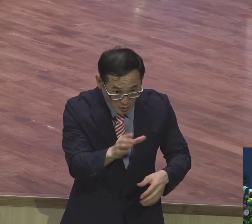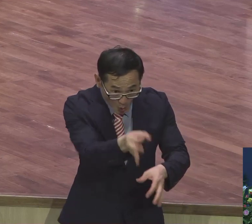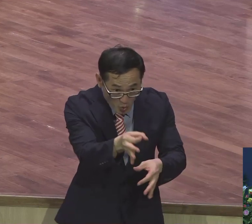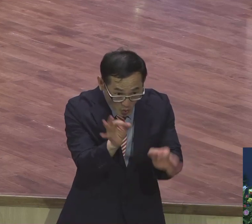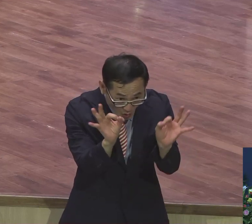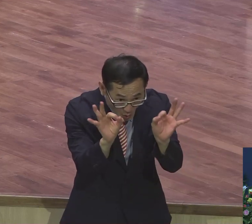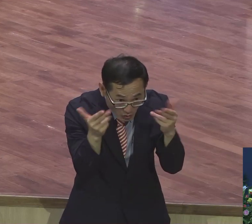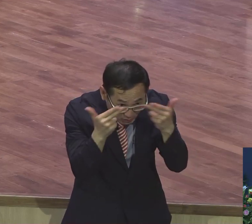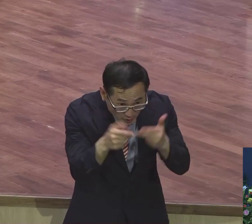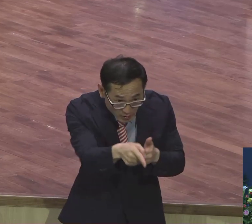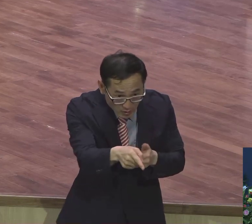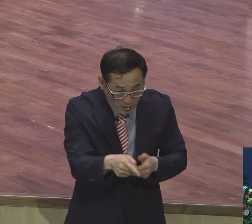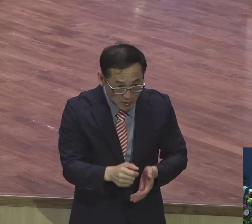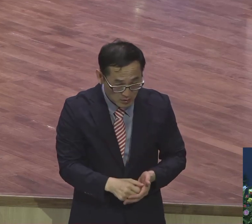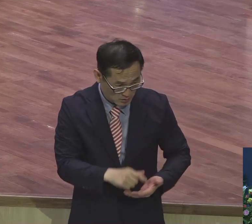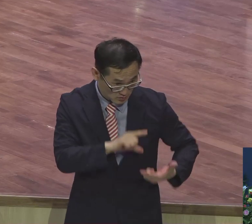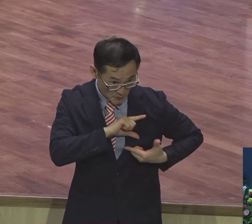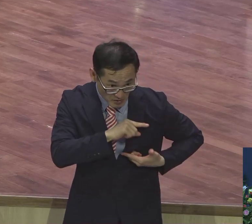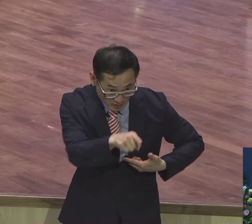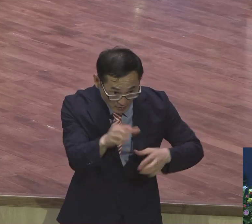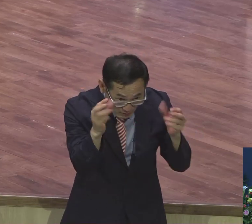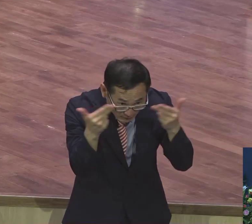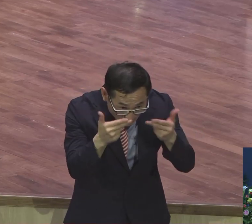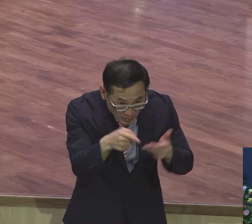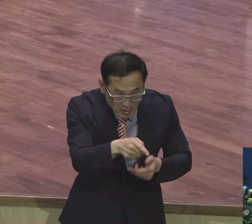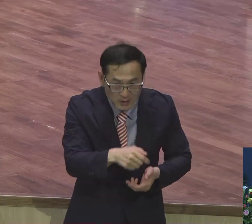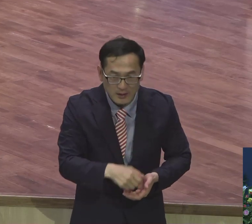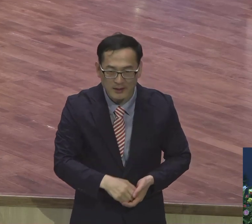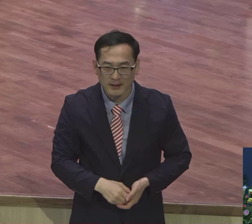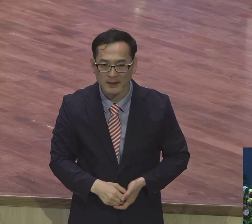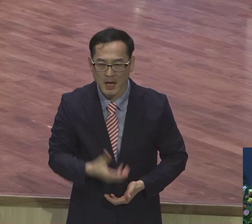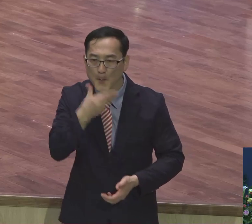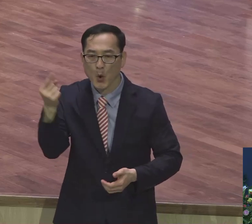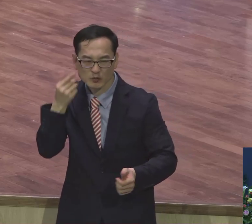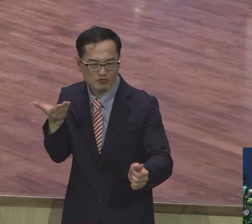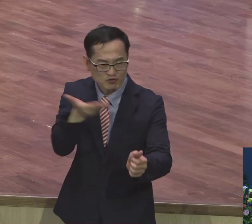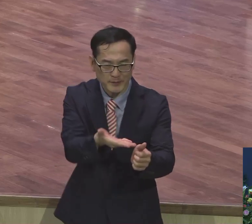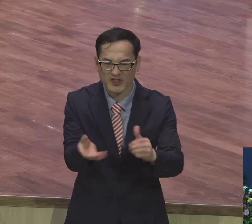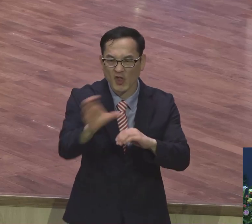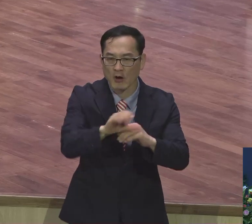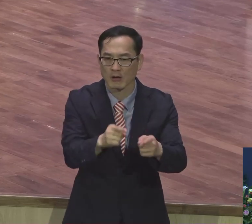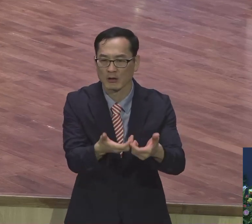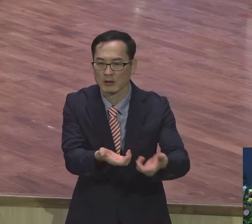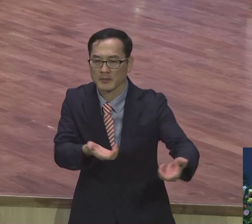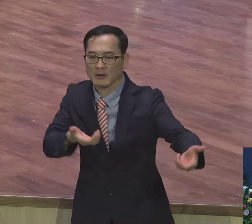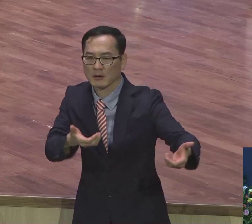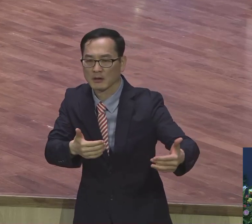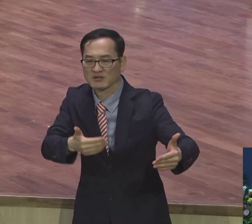육장 십장 빠지는데 어떻게 줍니까. 주면 더 멀리 갈 텐데. 멀리 멀리 갔더니 점점 멀리 갈 텐데.